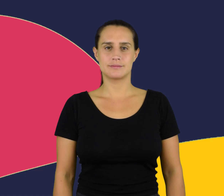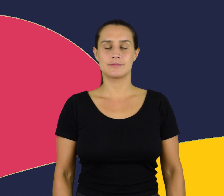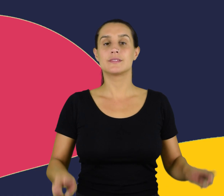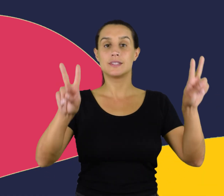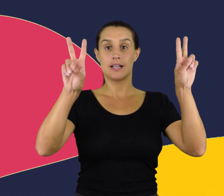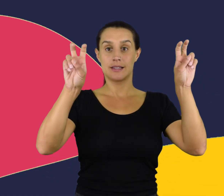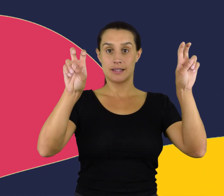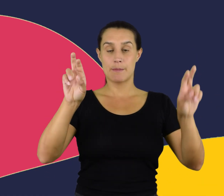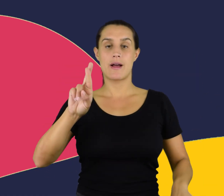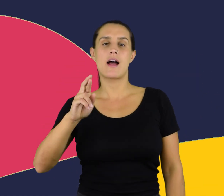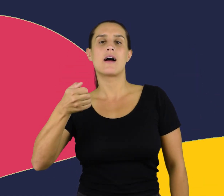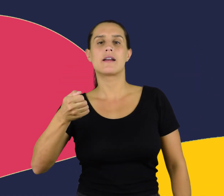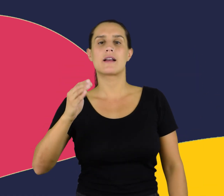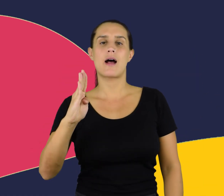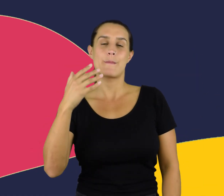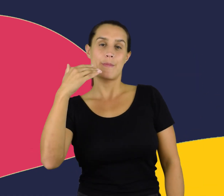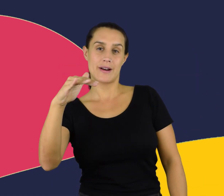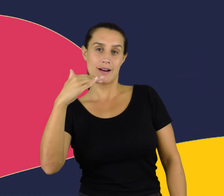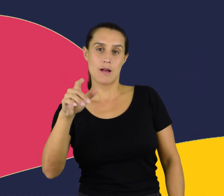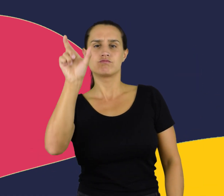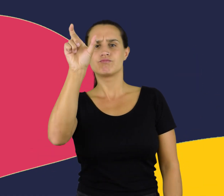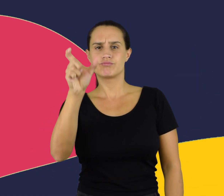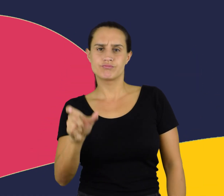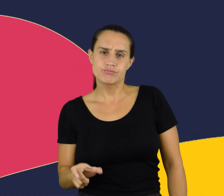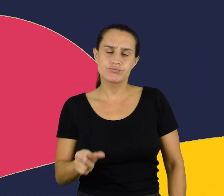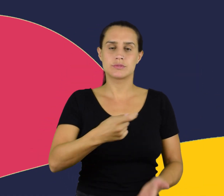Glosario inglés-español de términos raperos